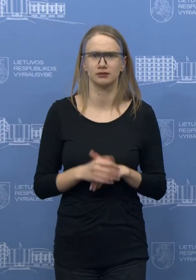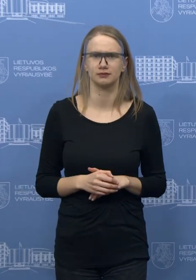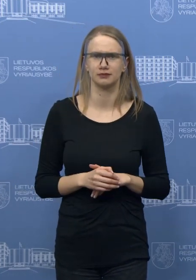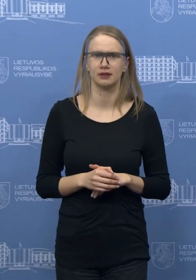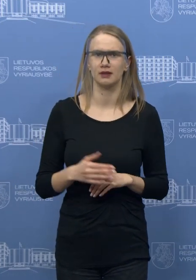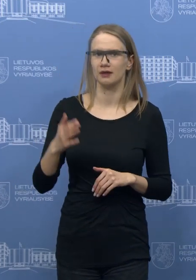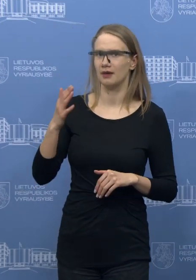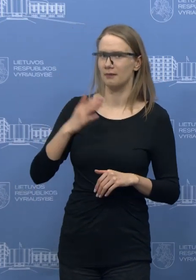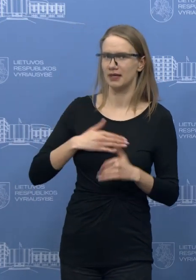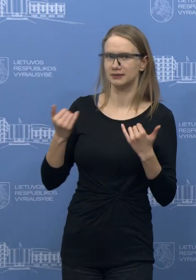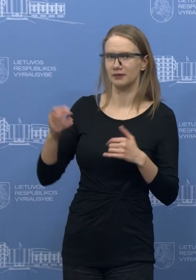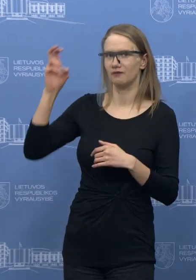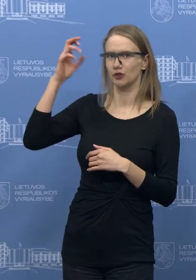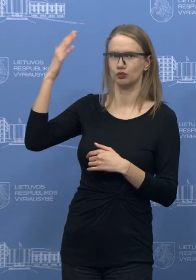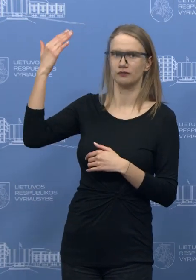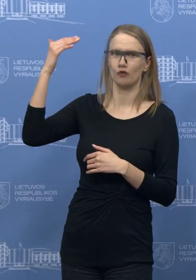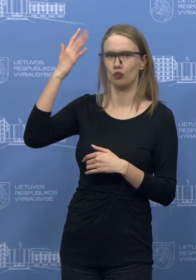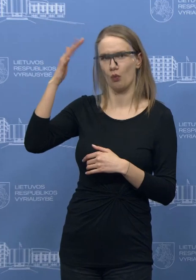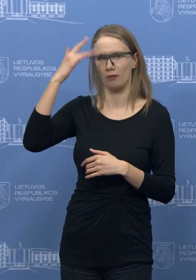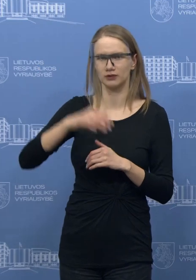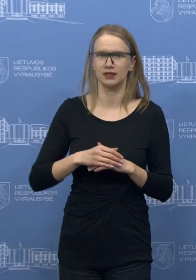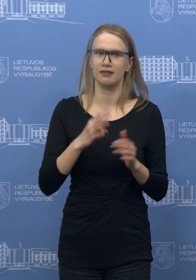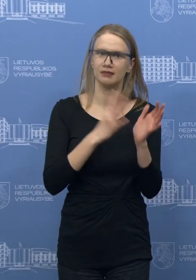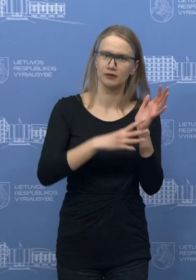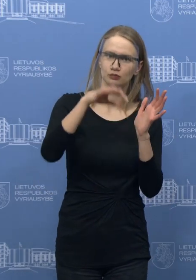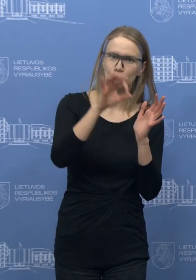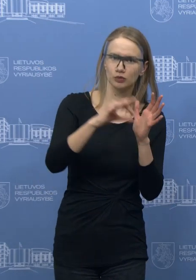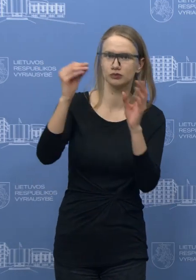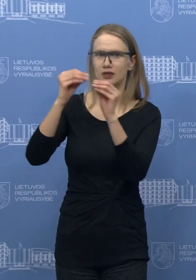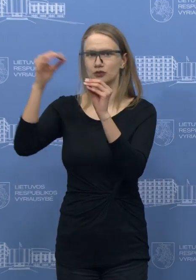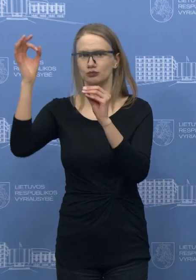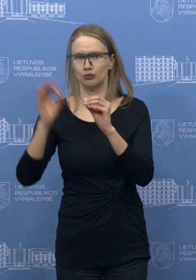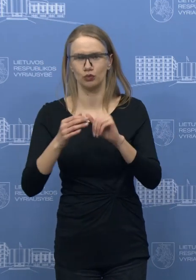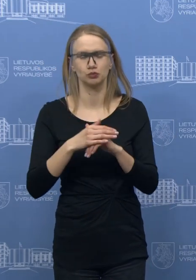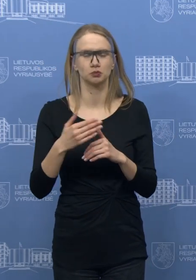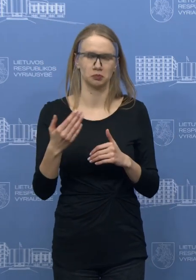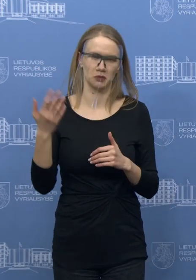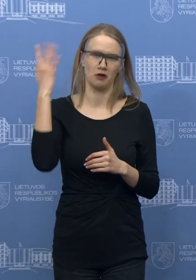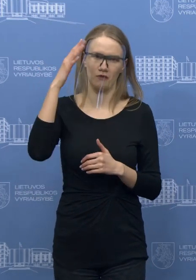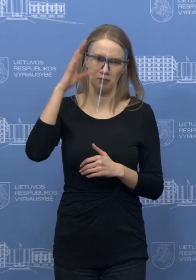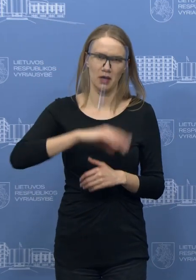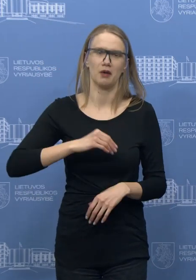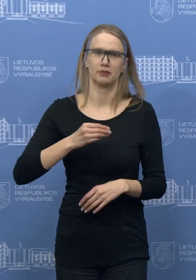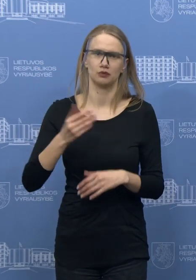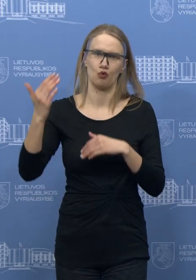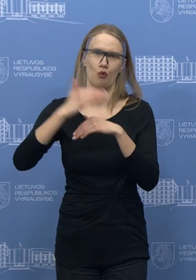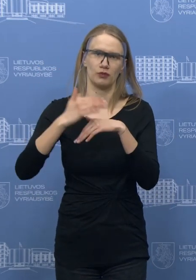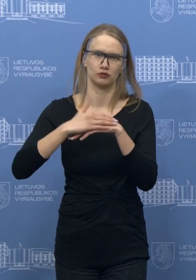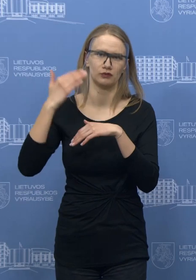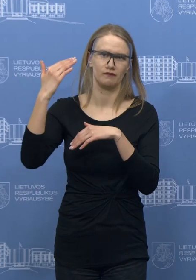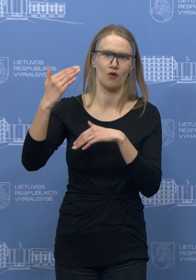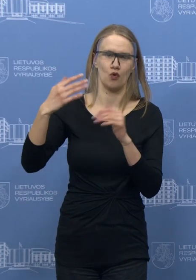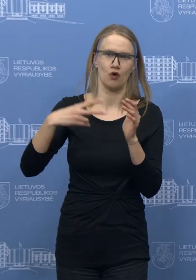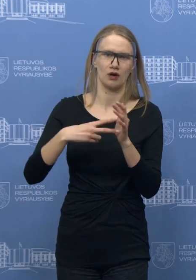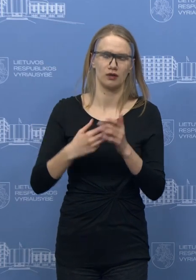vyriausybės pozicijos 90 ir 10 procentų. Ir manau, kad tai yra realu ir turi būti vis tiek tam tikras